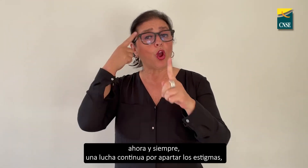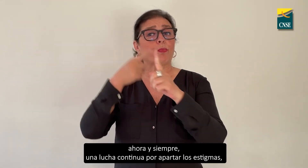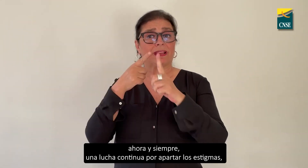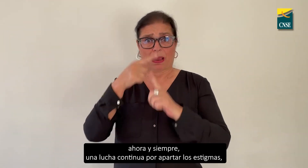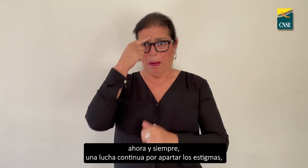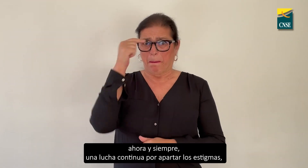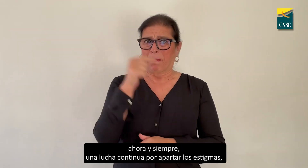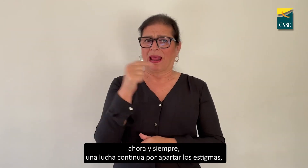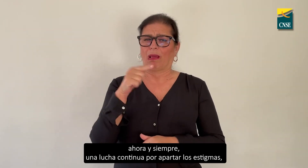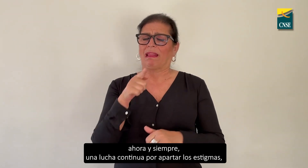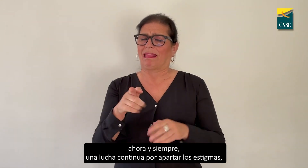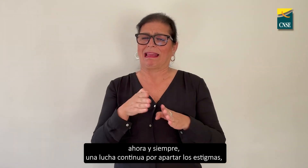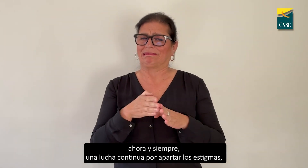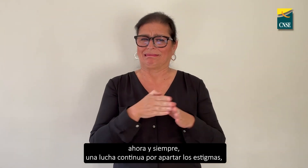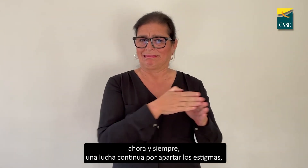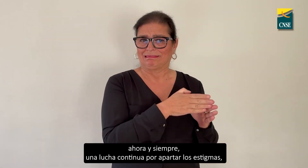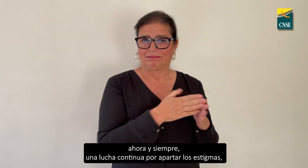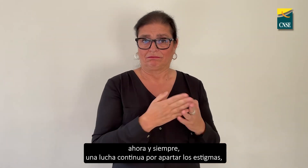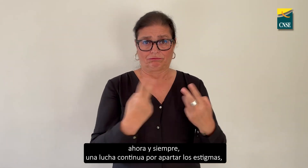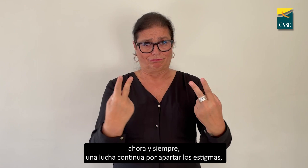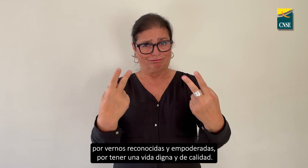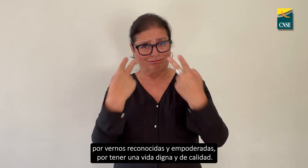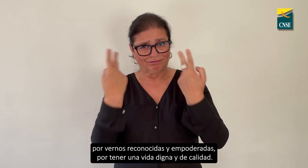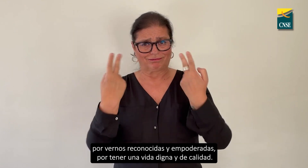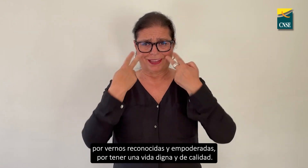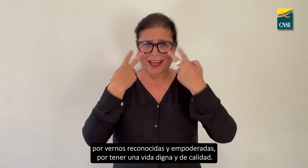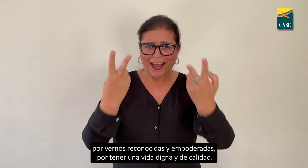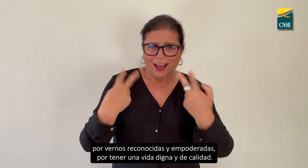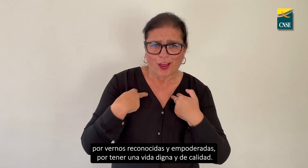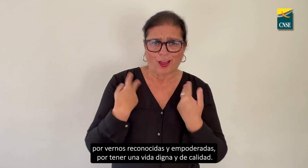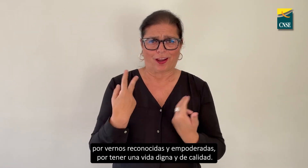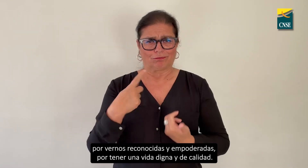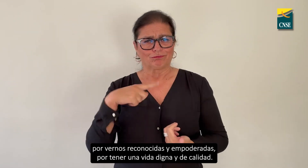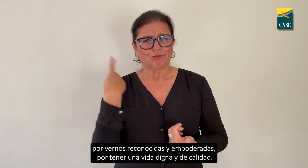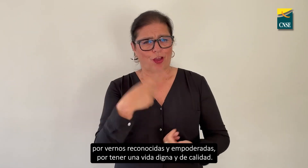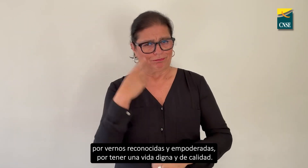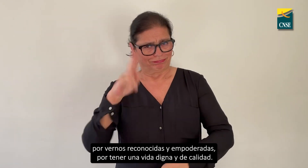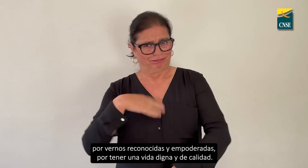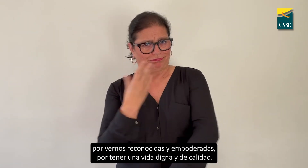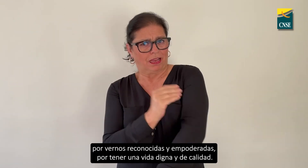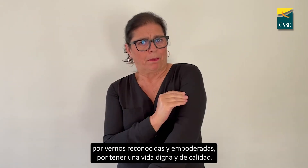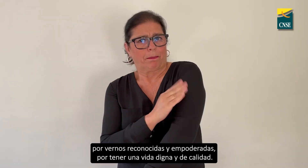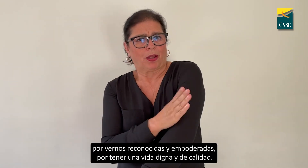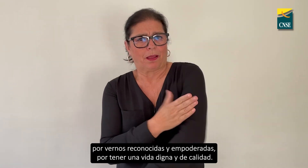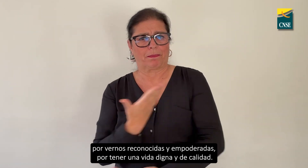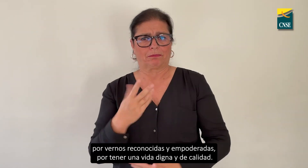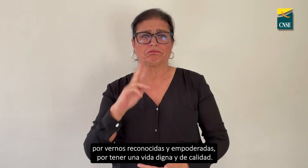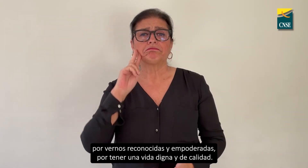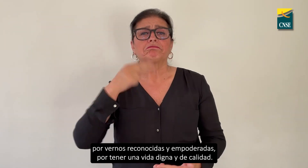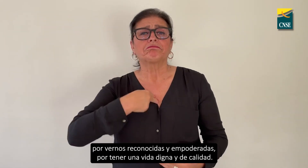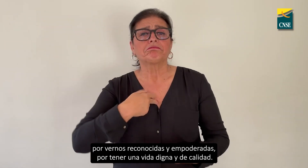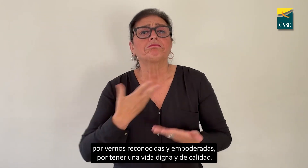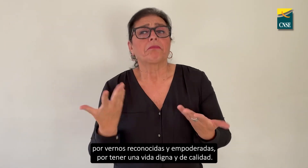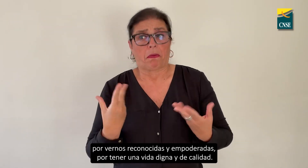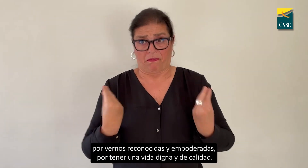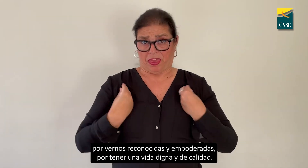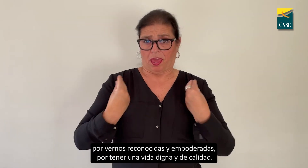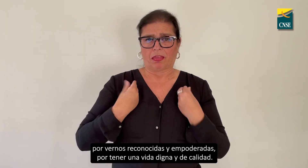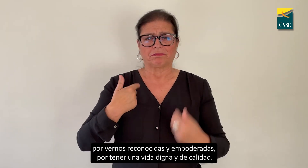por apartar los estigmas, por vernos reconocidas y empoderadas, por tener una vida digna y de